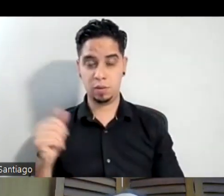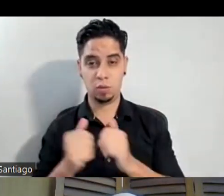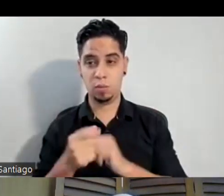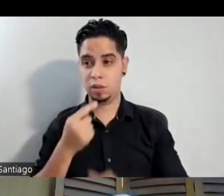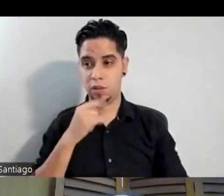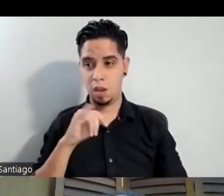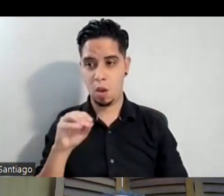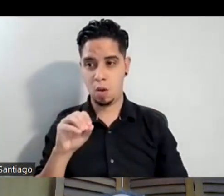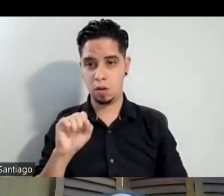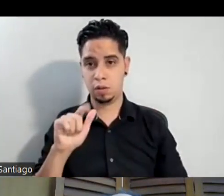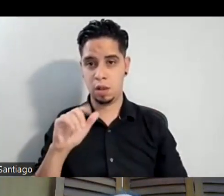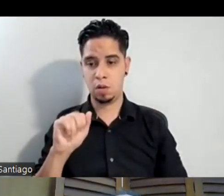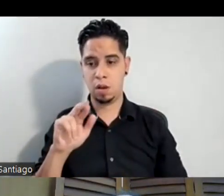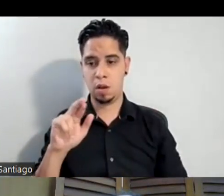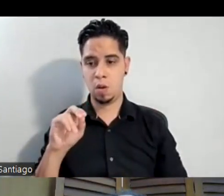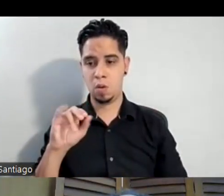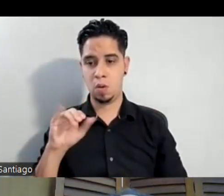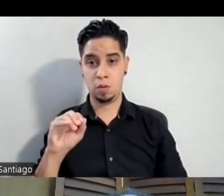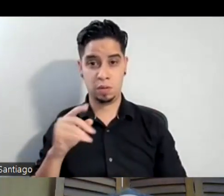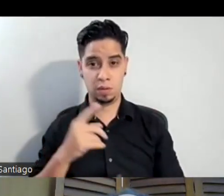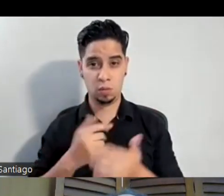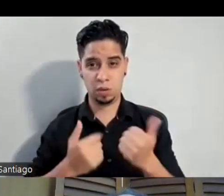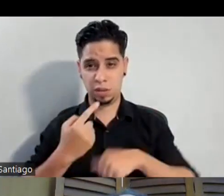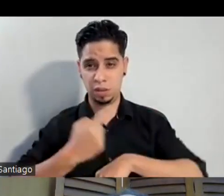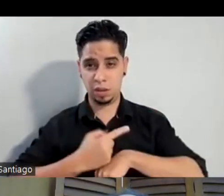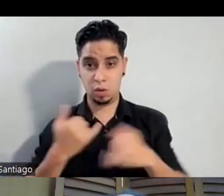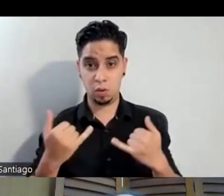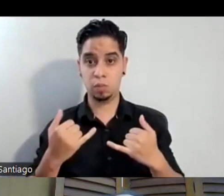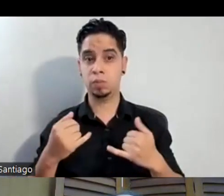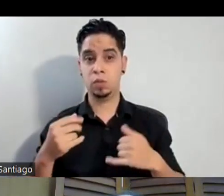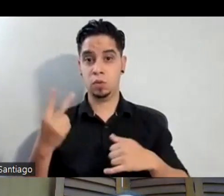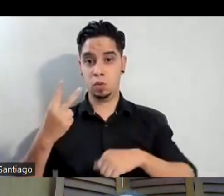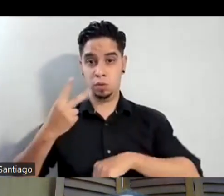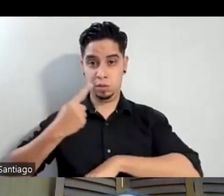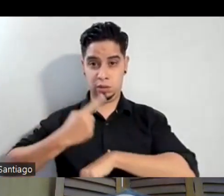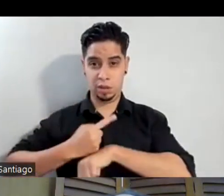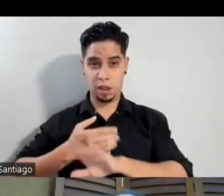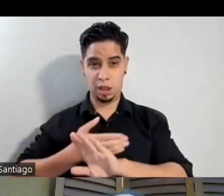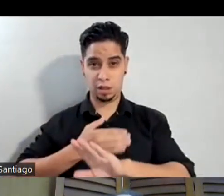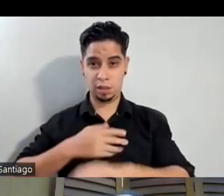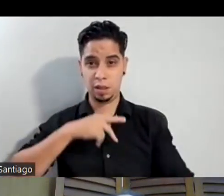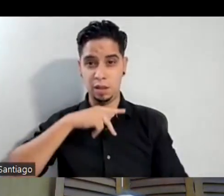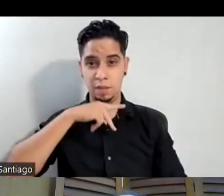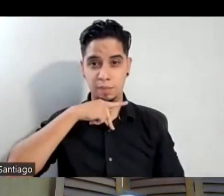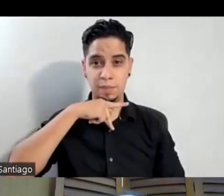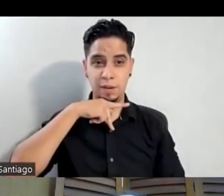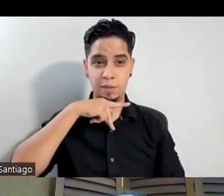¿Qué día es hoy? Dos días antes del pavo. ¿Dos días antes del qué? Espérate, la P. ¡Sí!